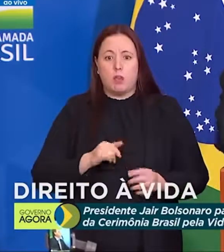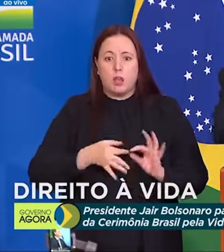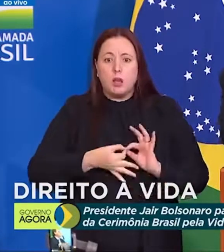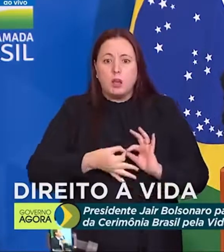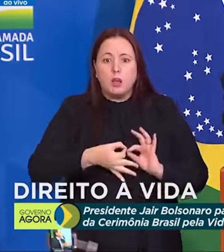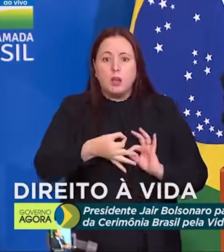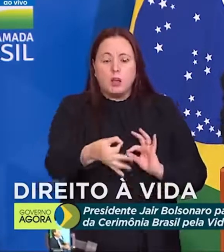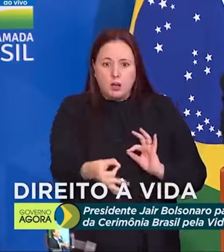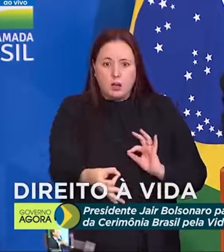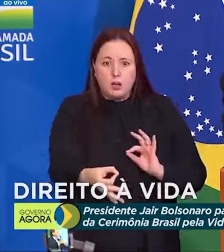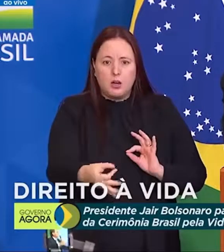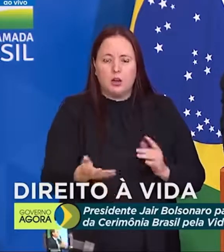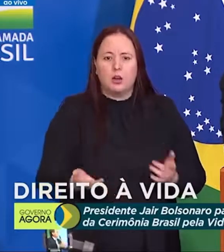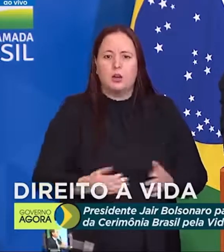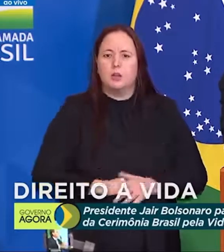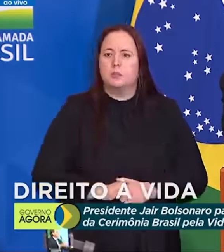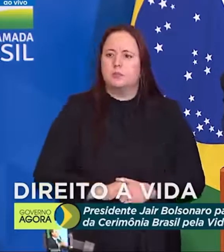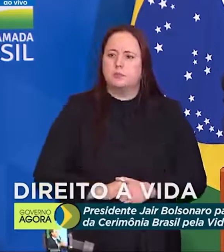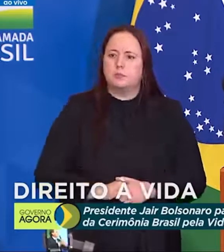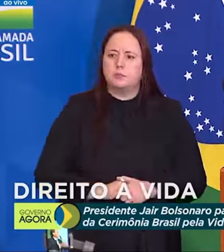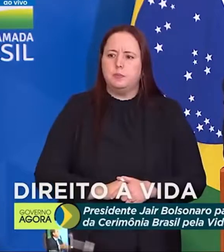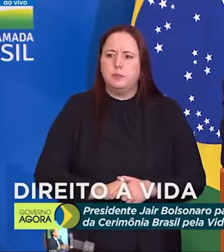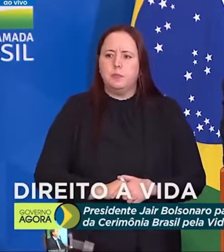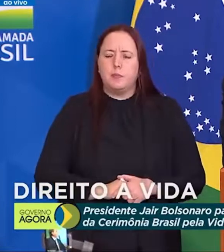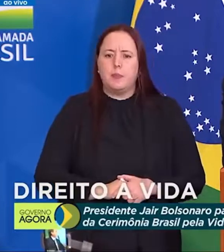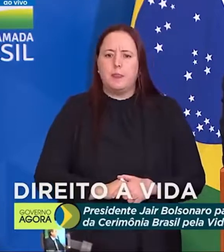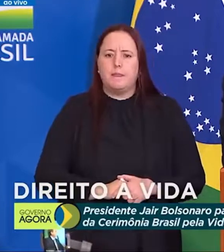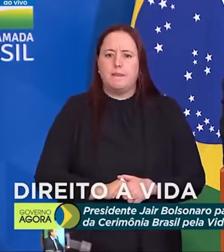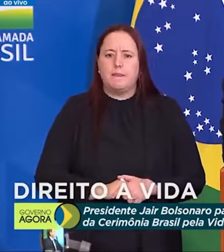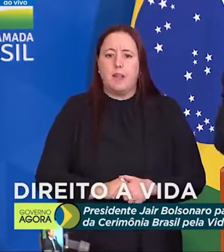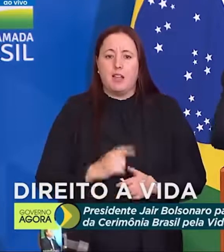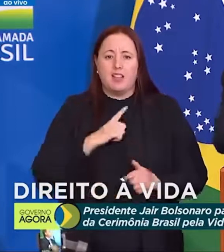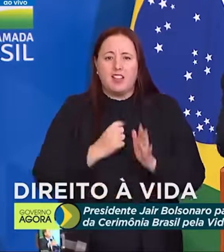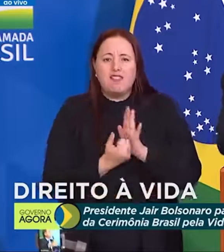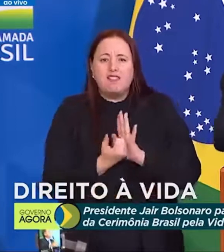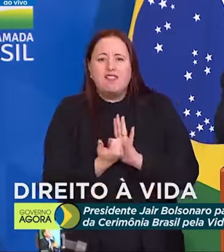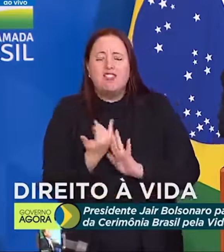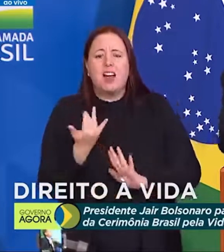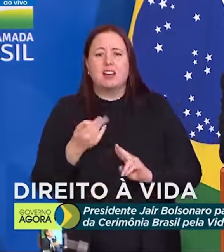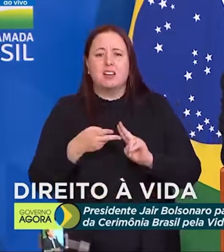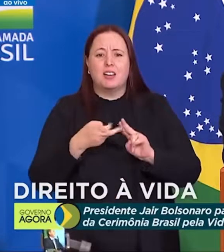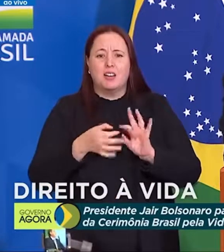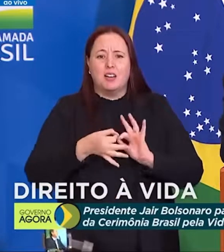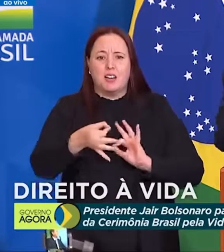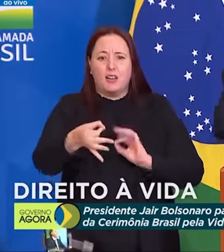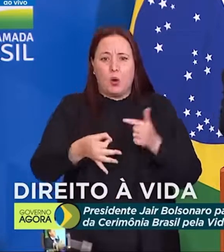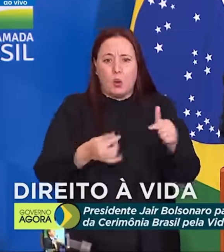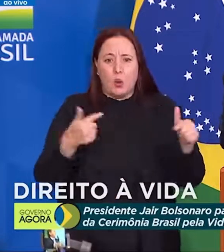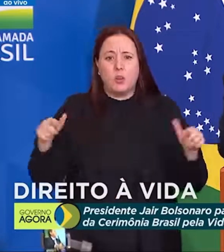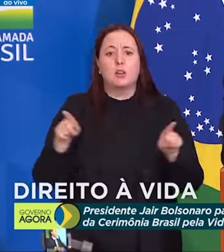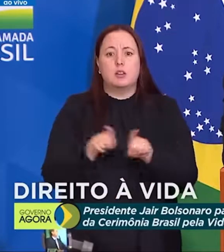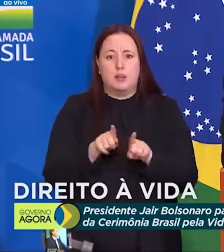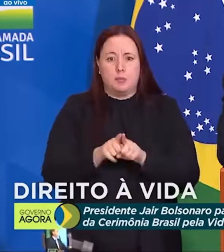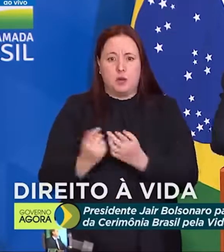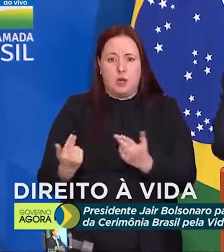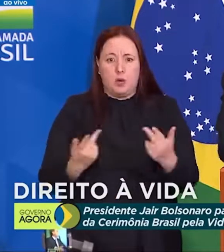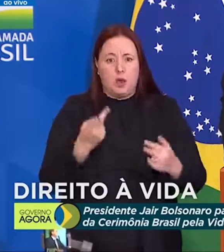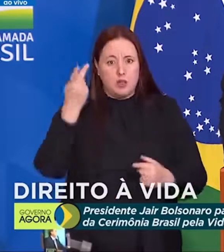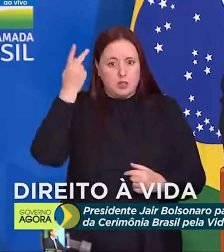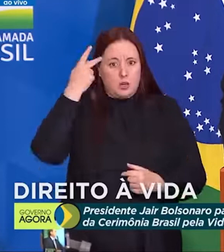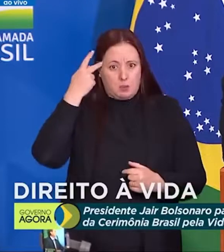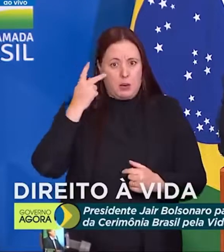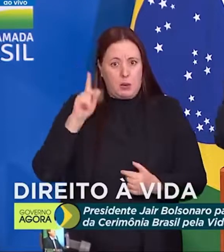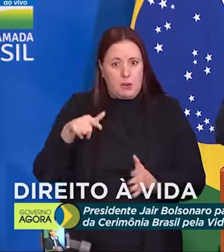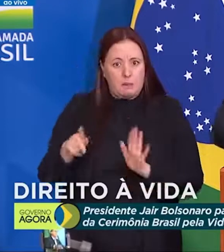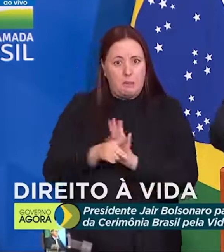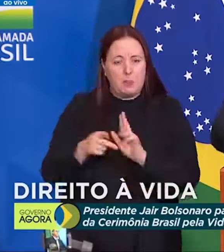Que pela locação geográfica dessas centenas de terras indígenas, teremos uma outra área também tamanho do estado de São Paulo como terra